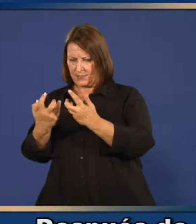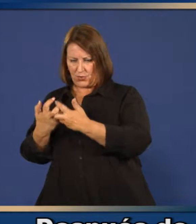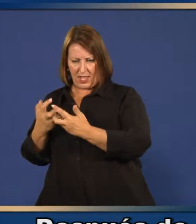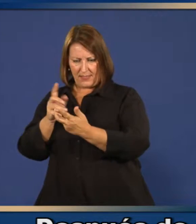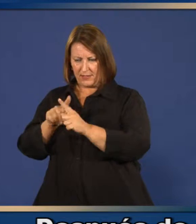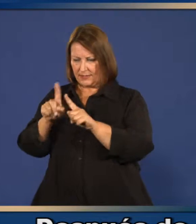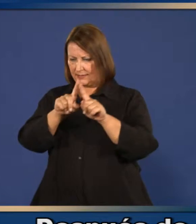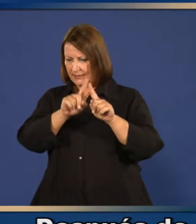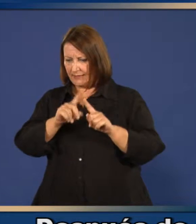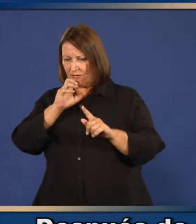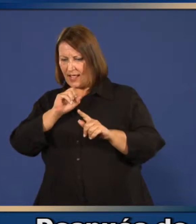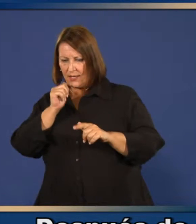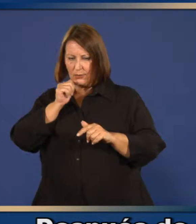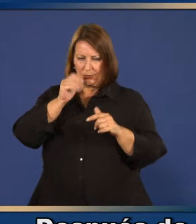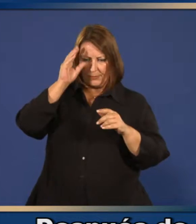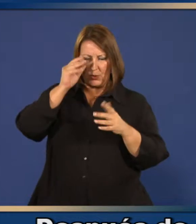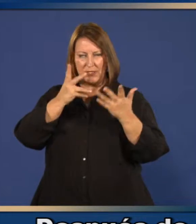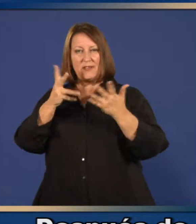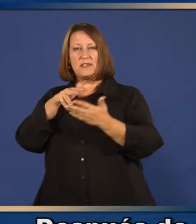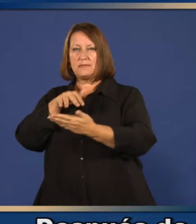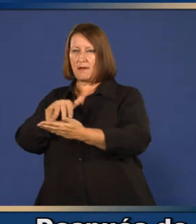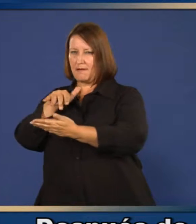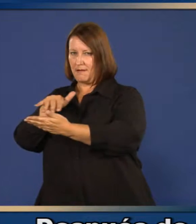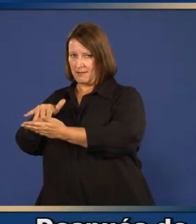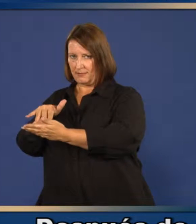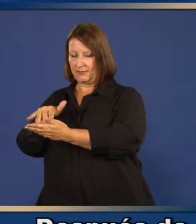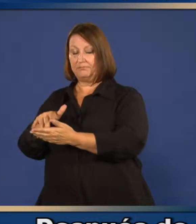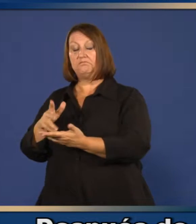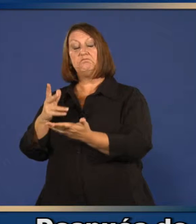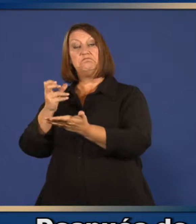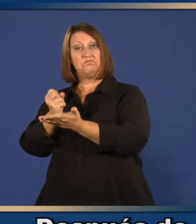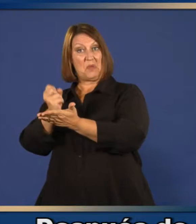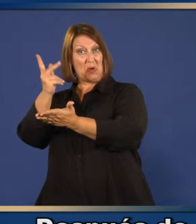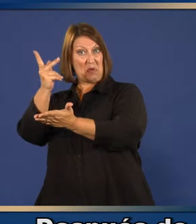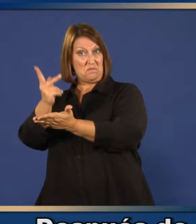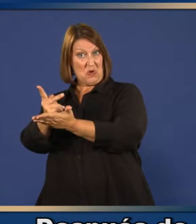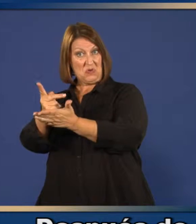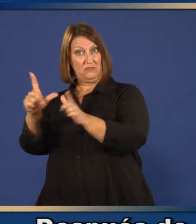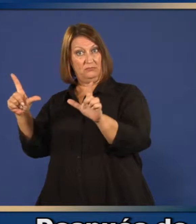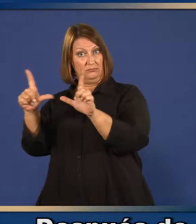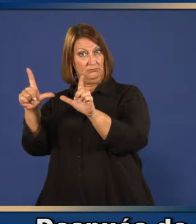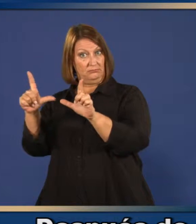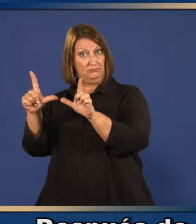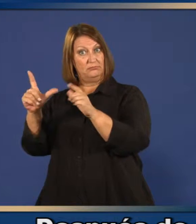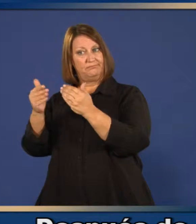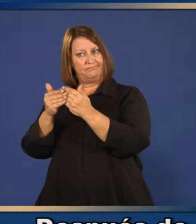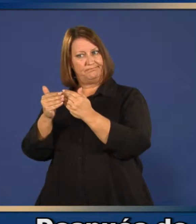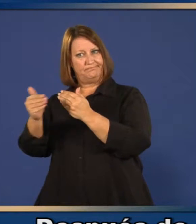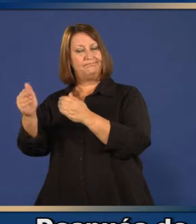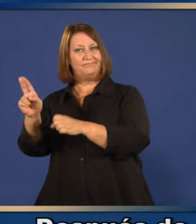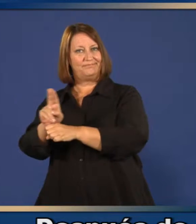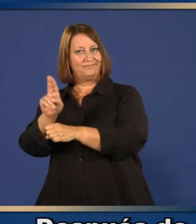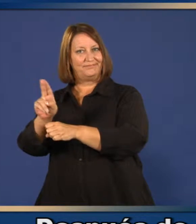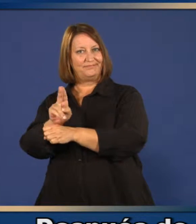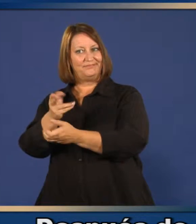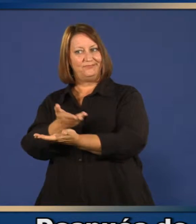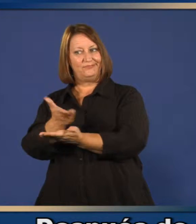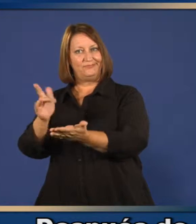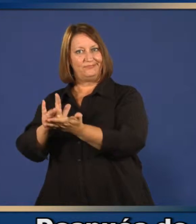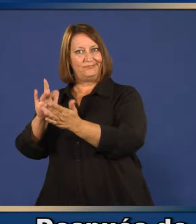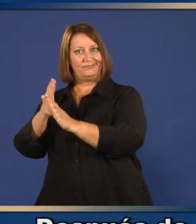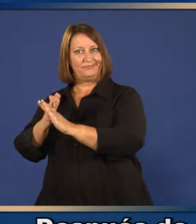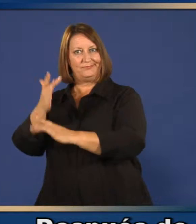Después de que se emite la licencia, el gobierno federal sigue vigilando la seguridad de una vacuna.